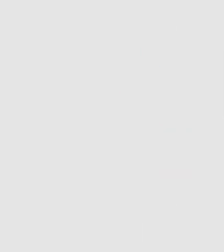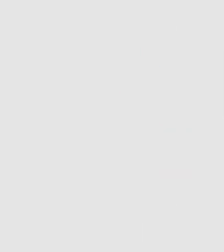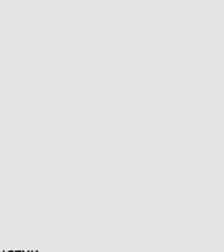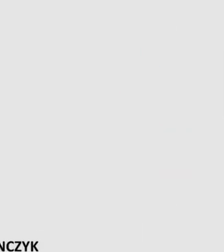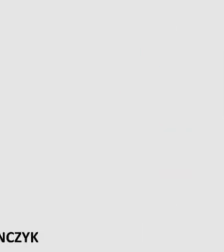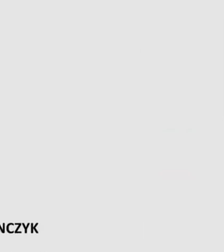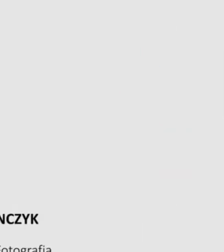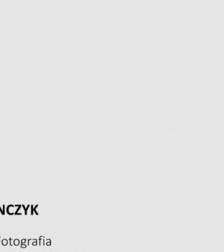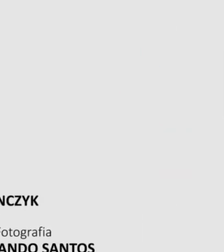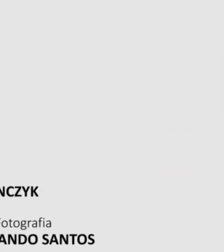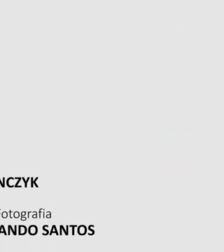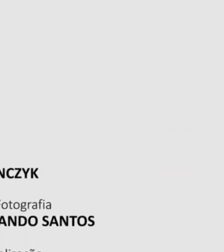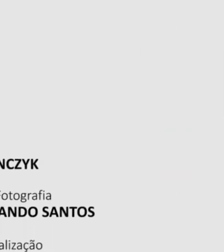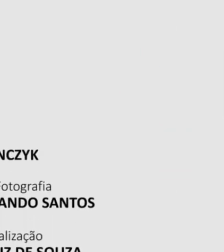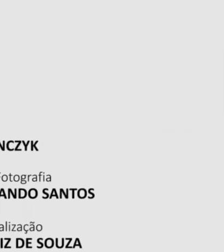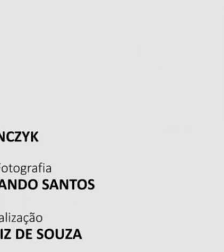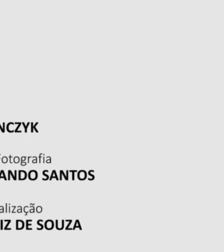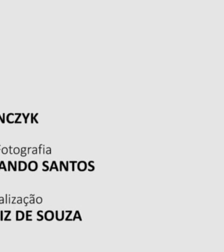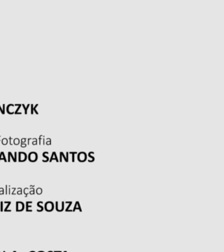tchau.